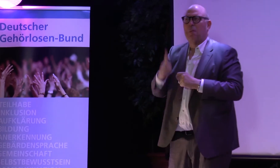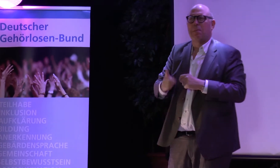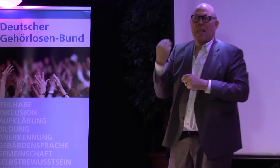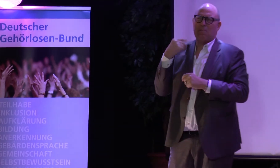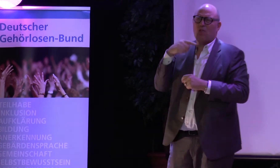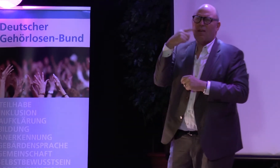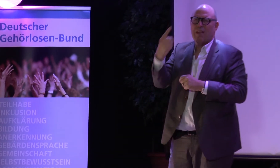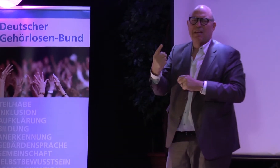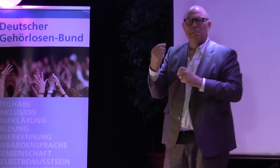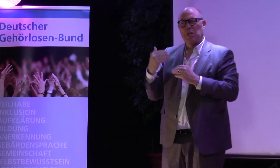zurückgehen. Okay.